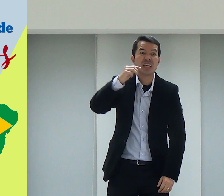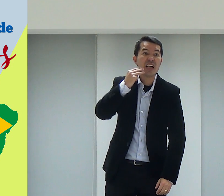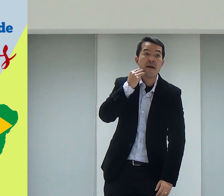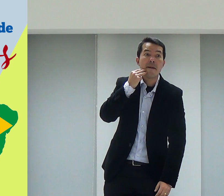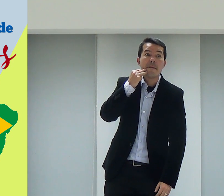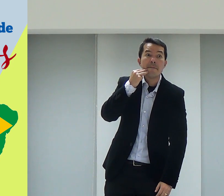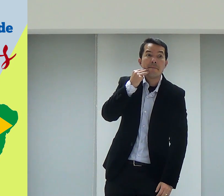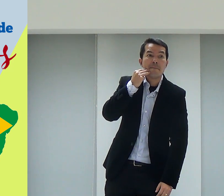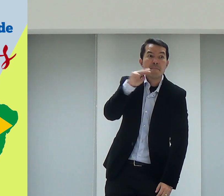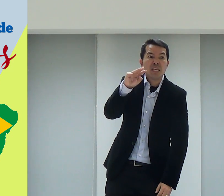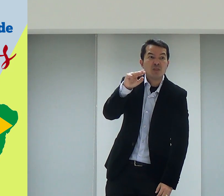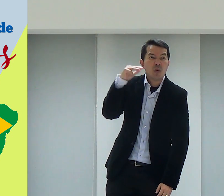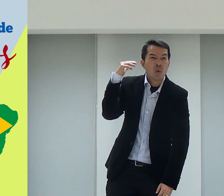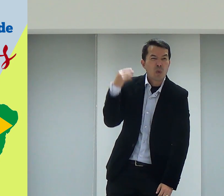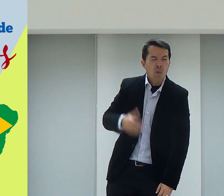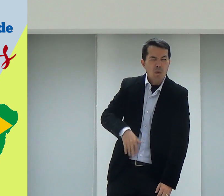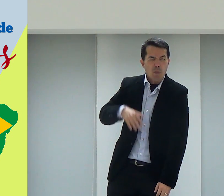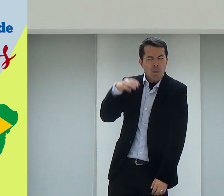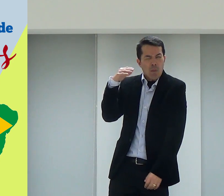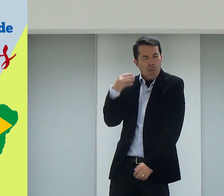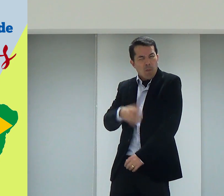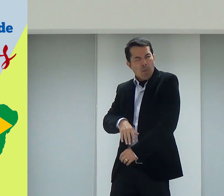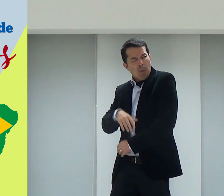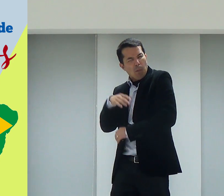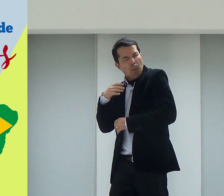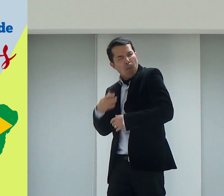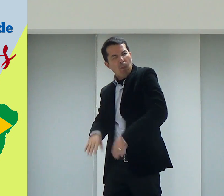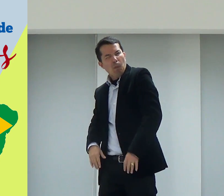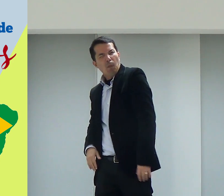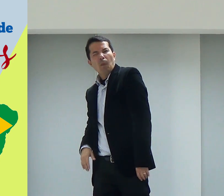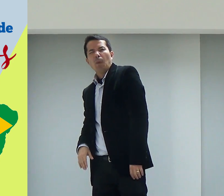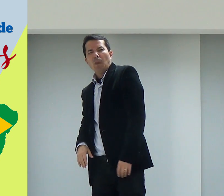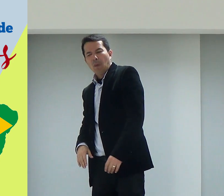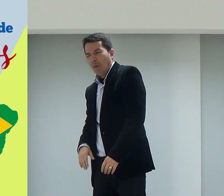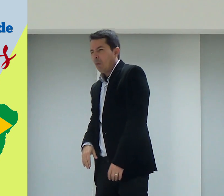9,7 milhões. É muito surdo.